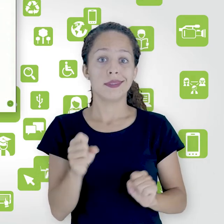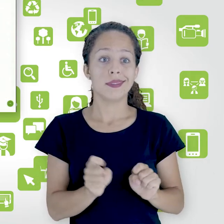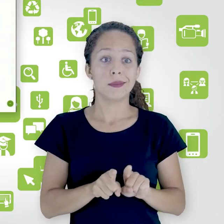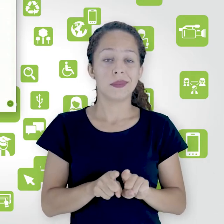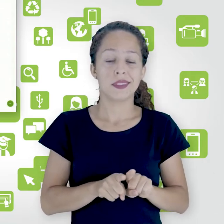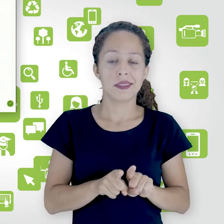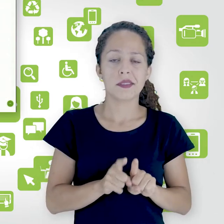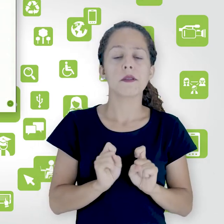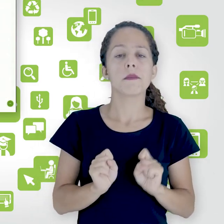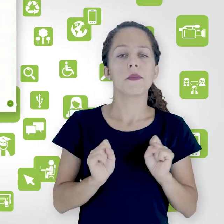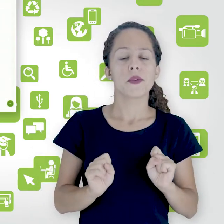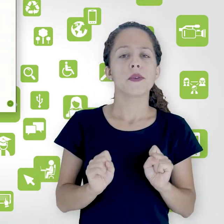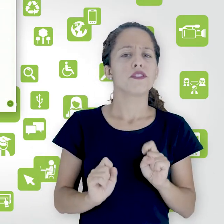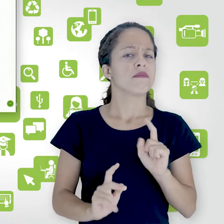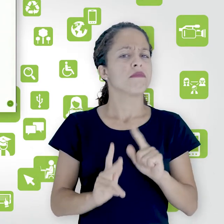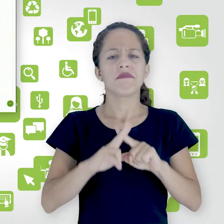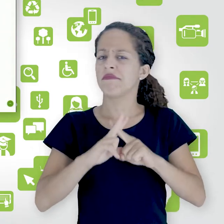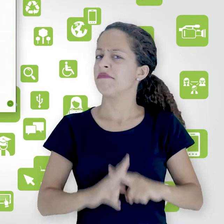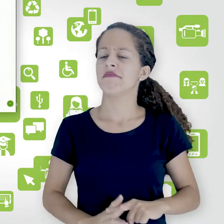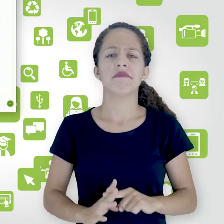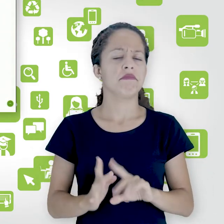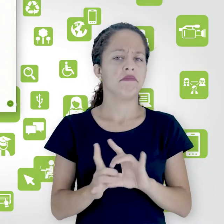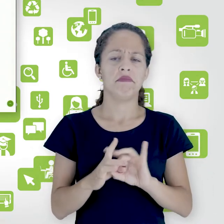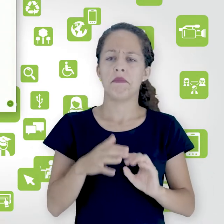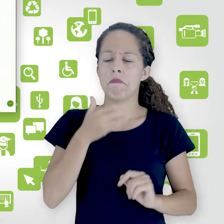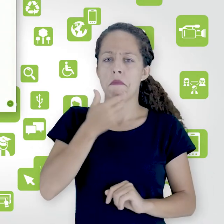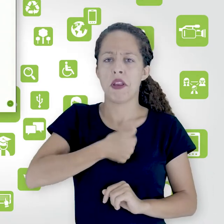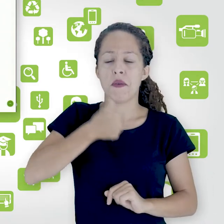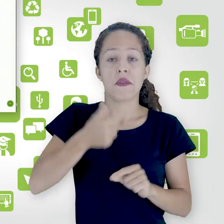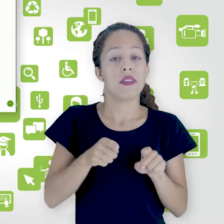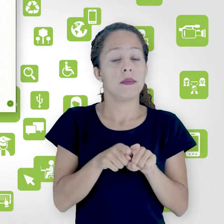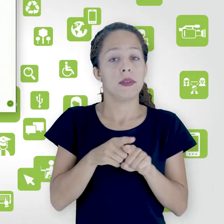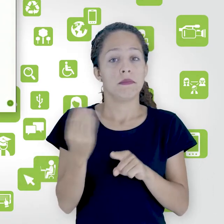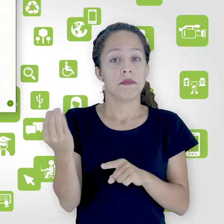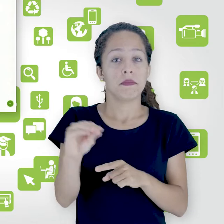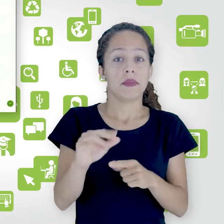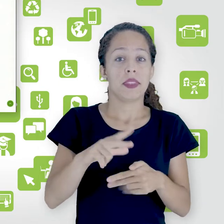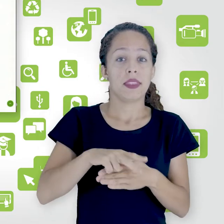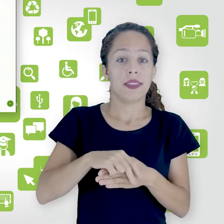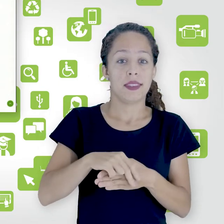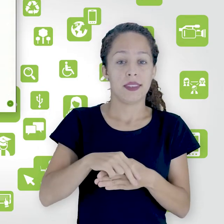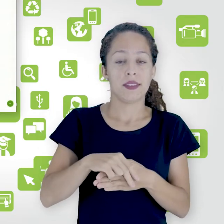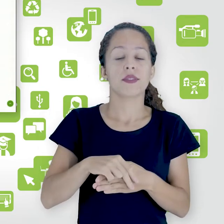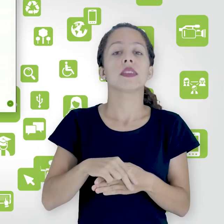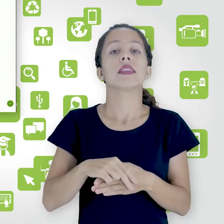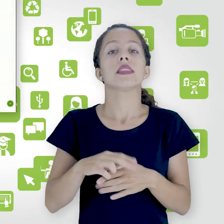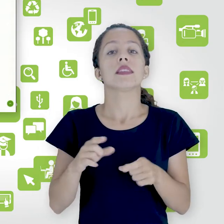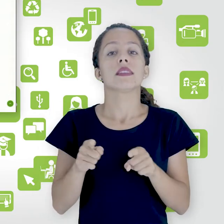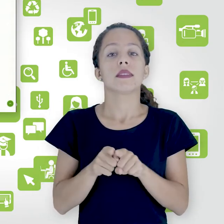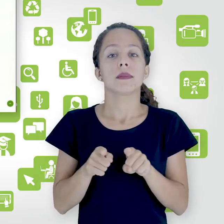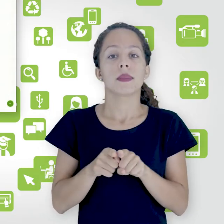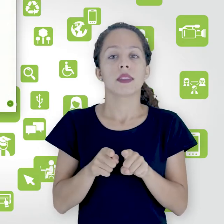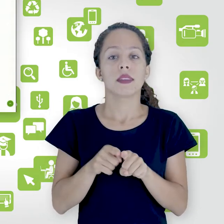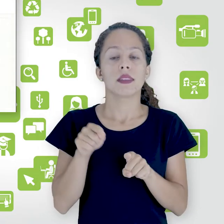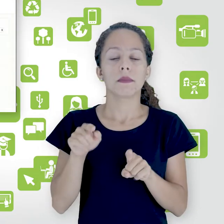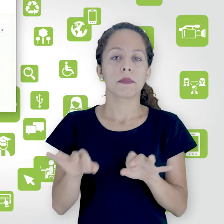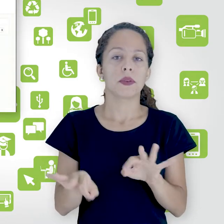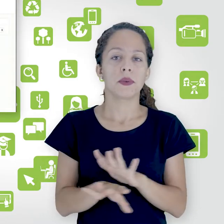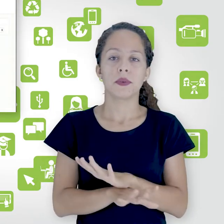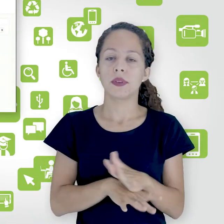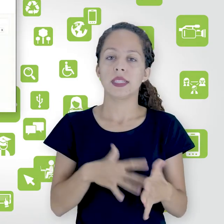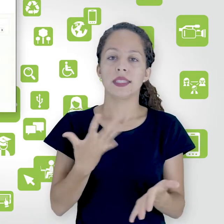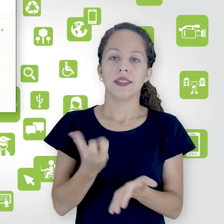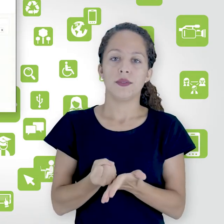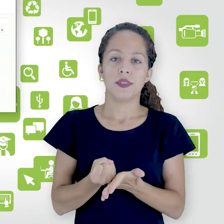Posso editar da melhor forma, posso colocar um anexo e pronto,